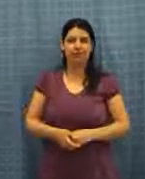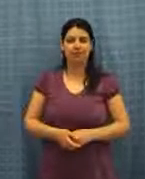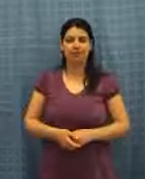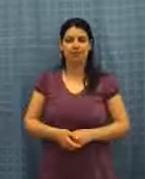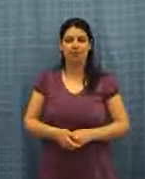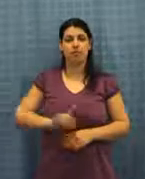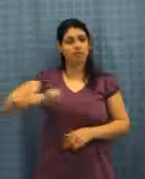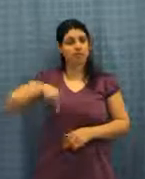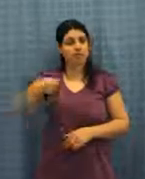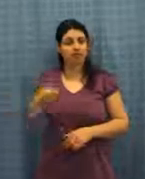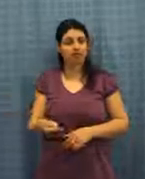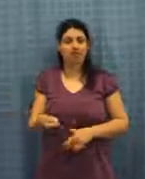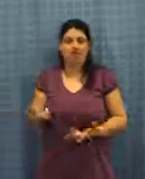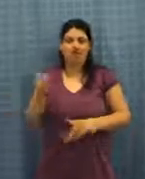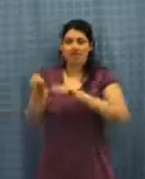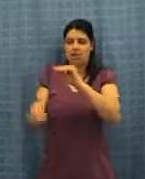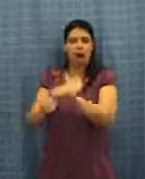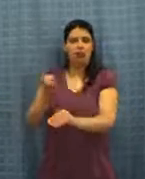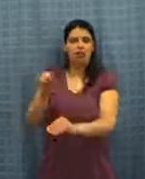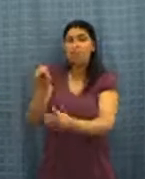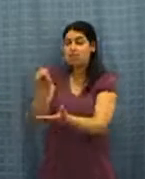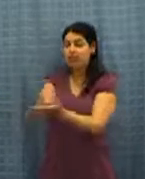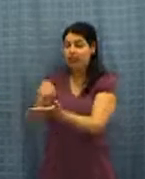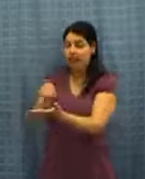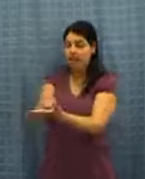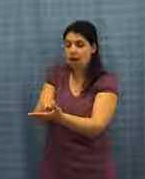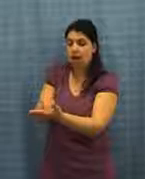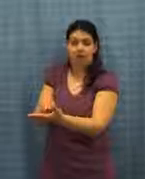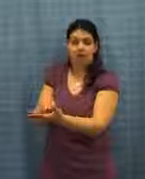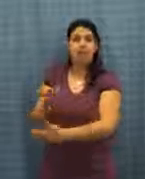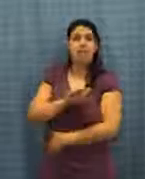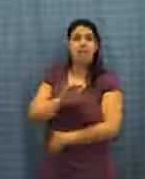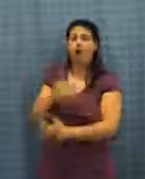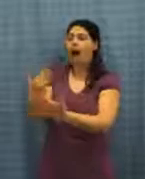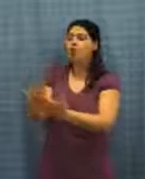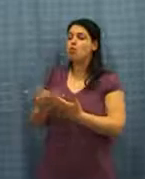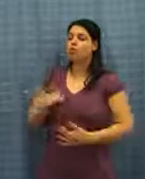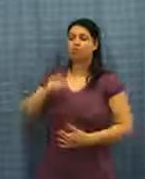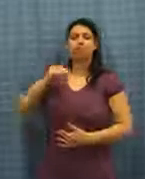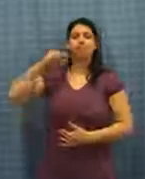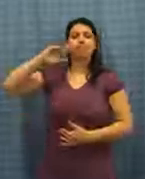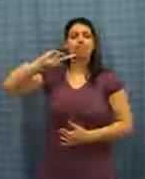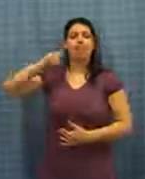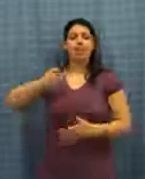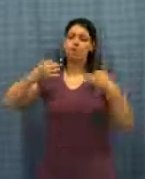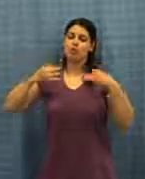Inoltre, il presente di un animale domestico aiuta bambini a crescere meglio, più sicuri e tranquilli,